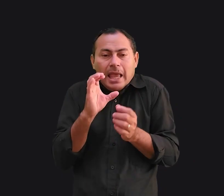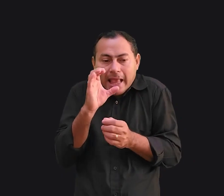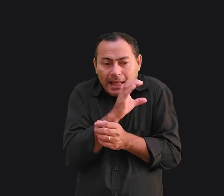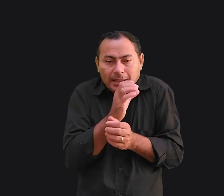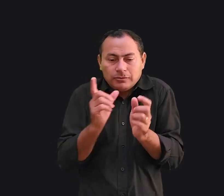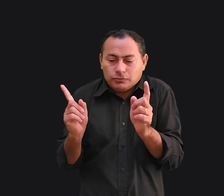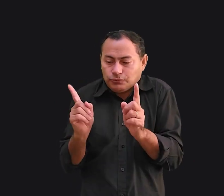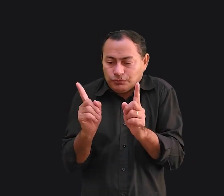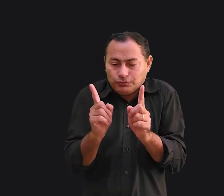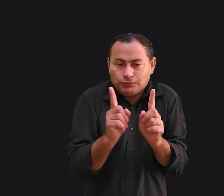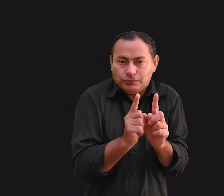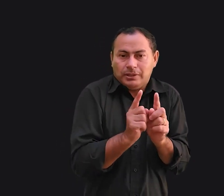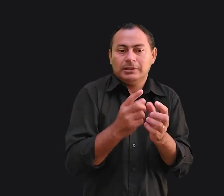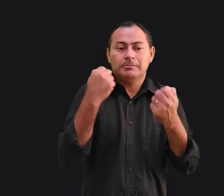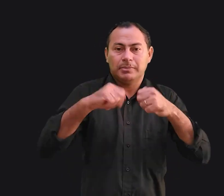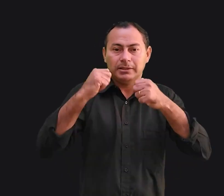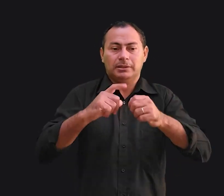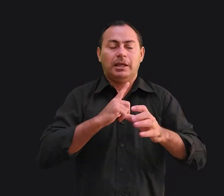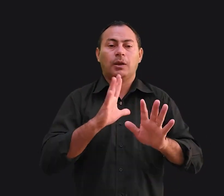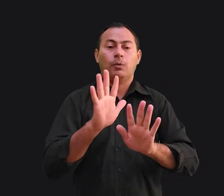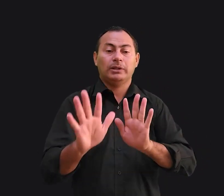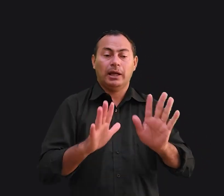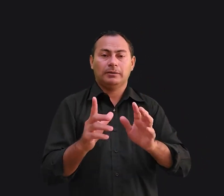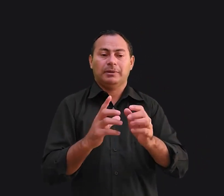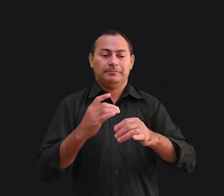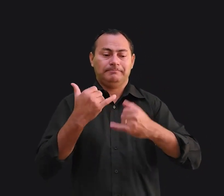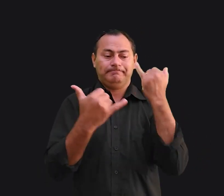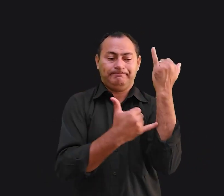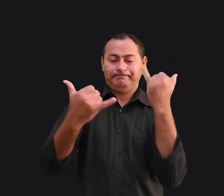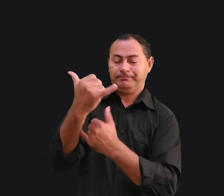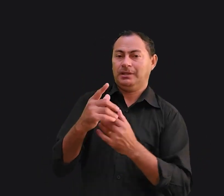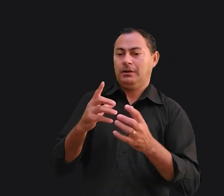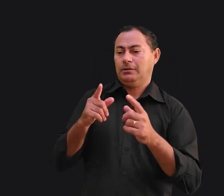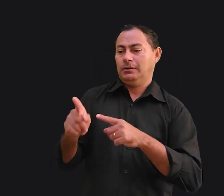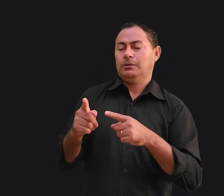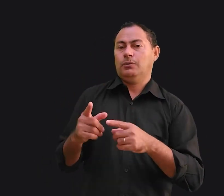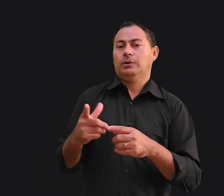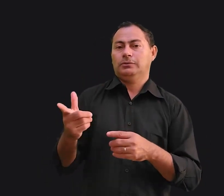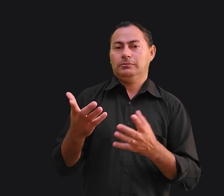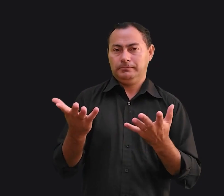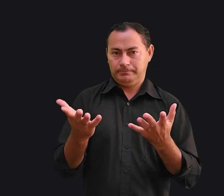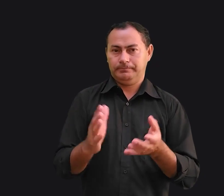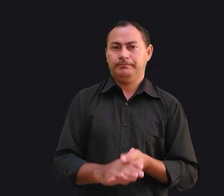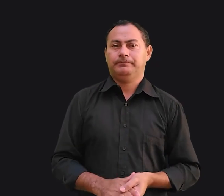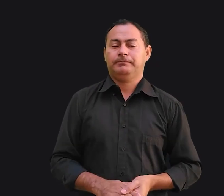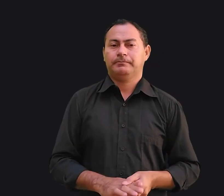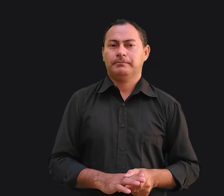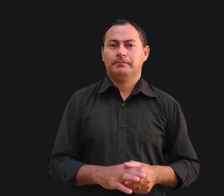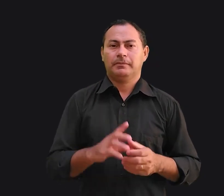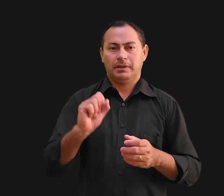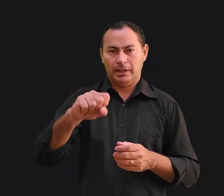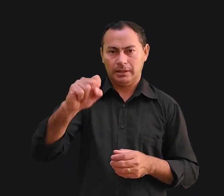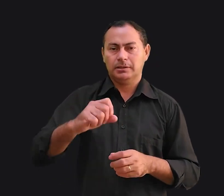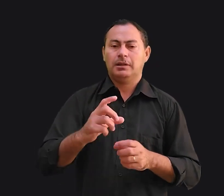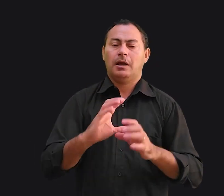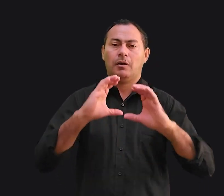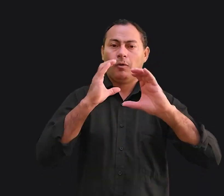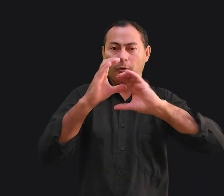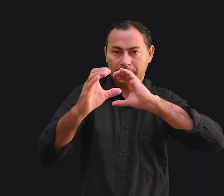esquentar? Eles precisam tomar cuidado para que um não espete o outro. É assim com a comunicação.